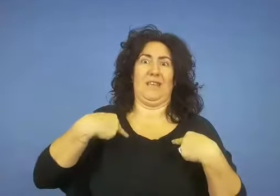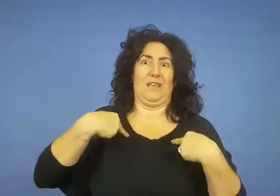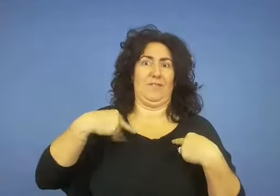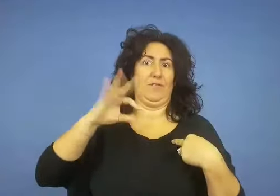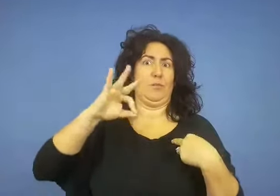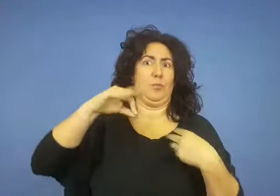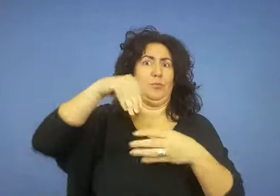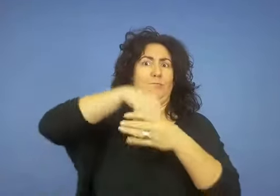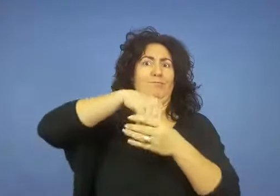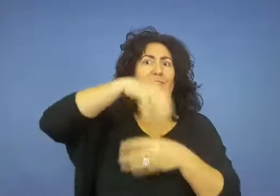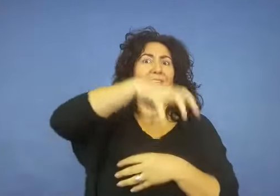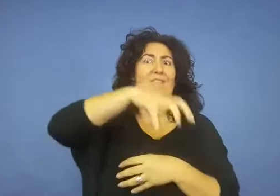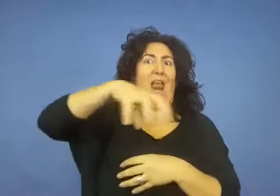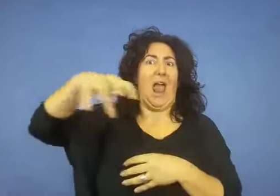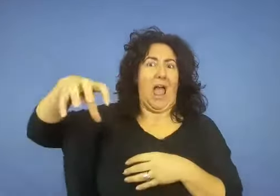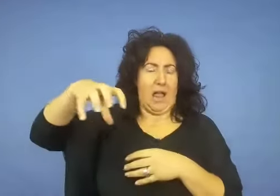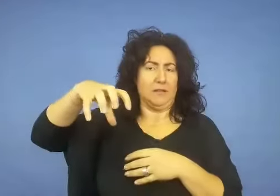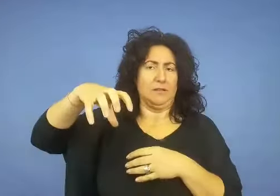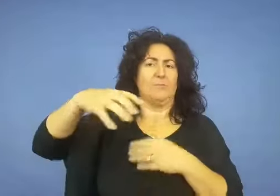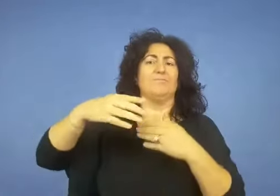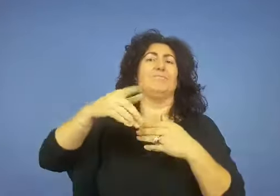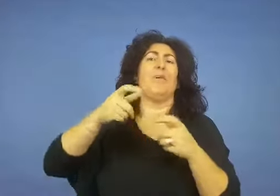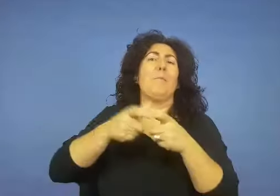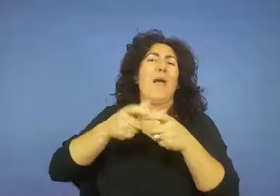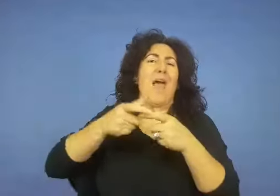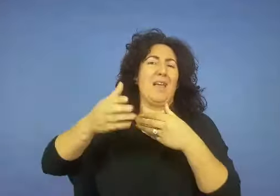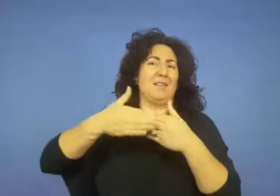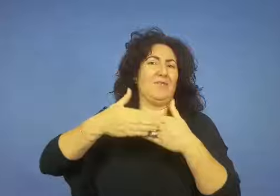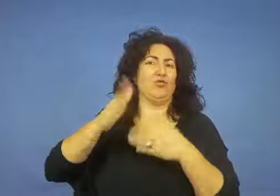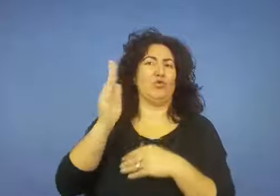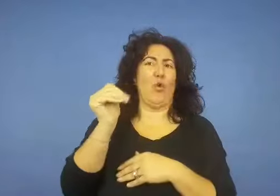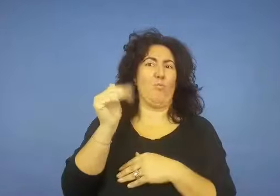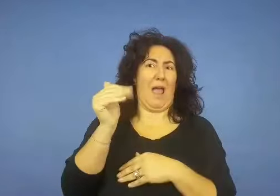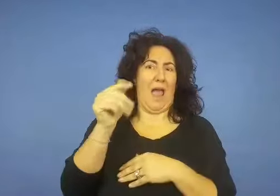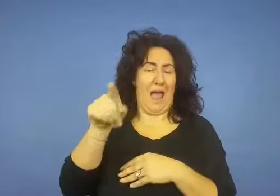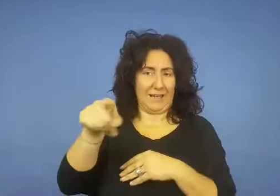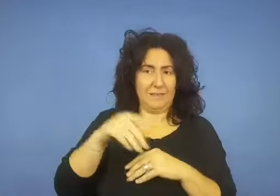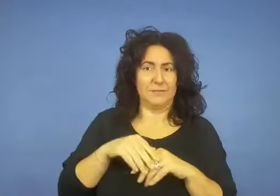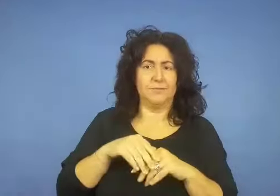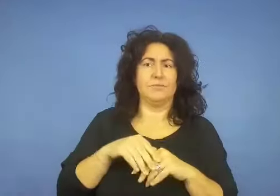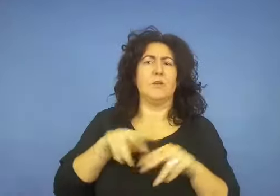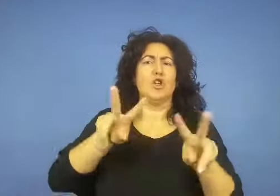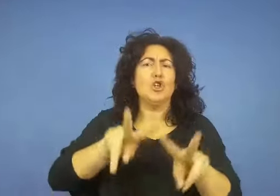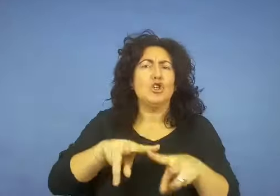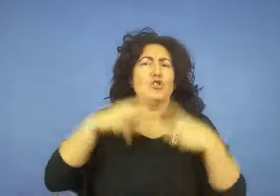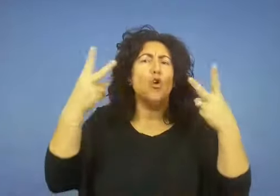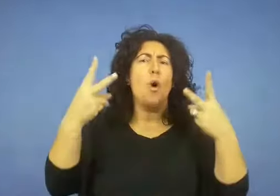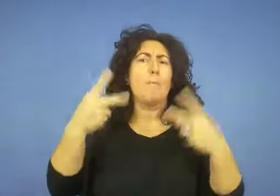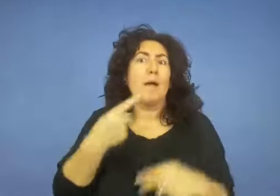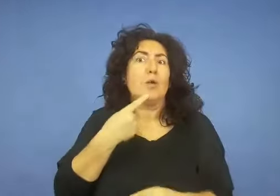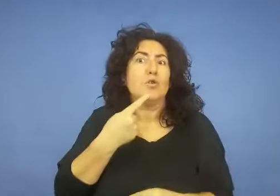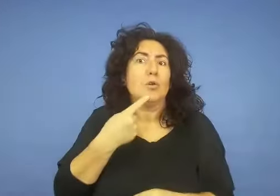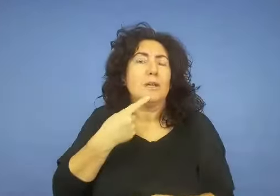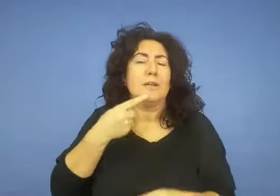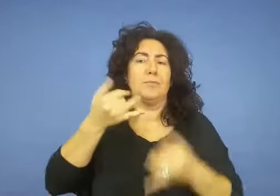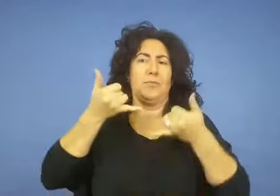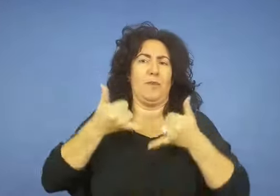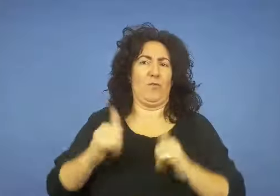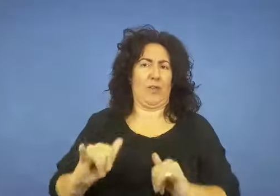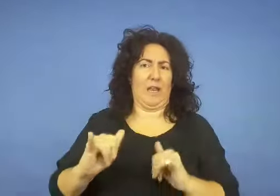Bari, a fare la macabra scoperta. Sono stati figli preoccupati perché alle diverse ore la